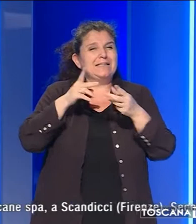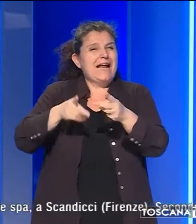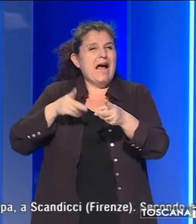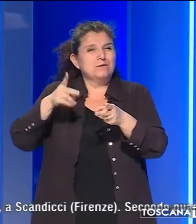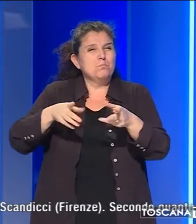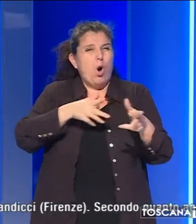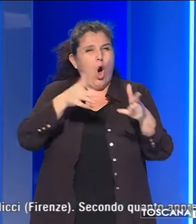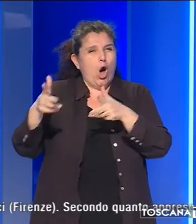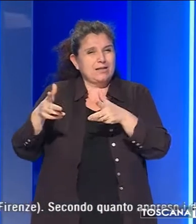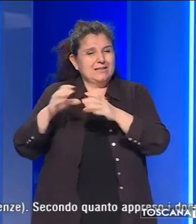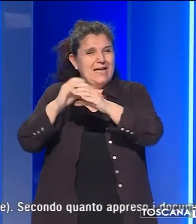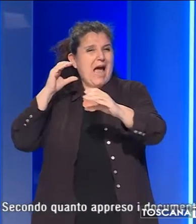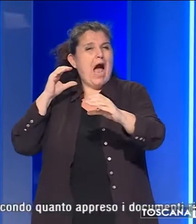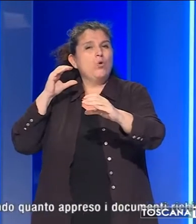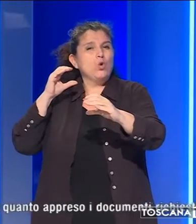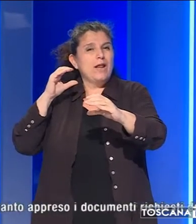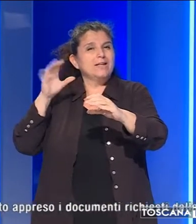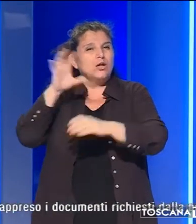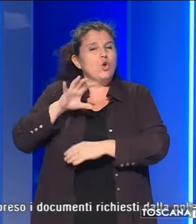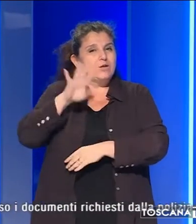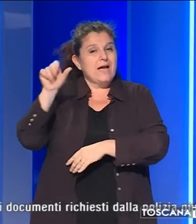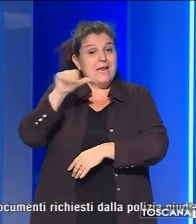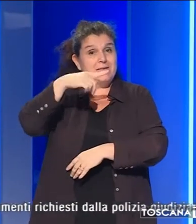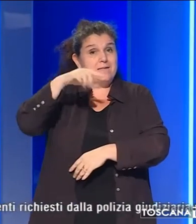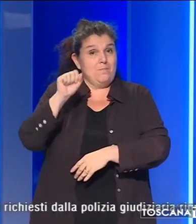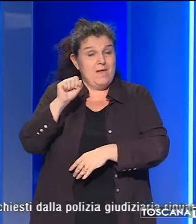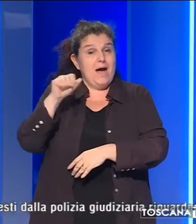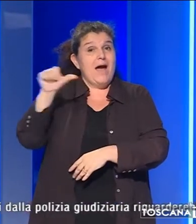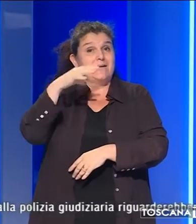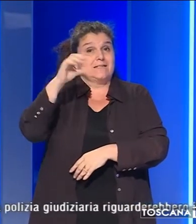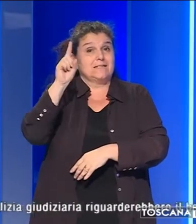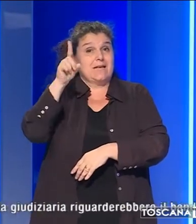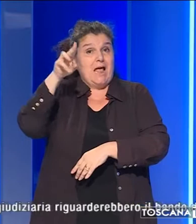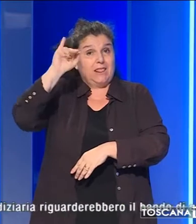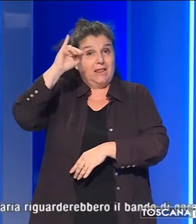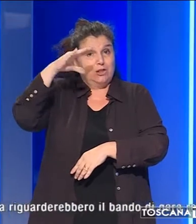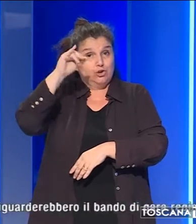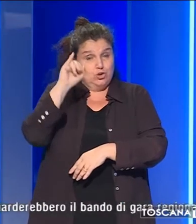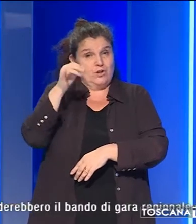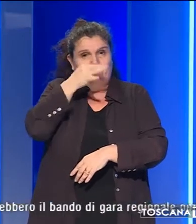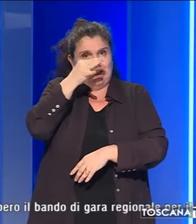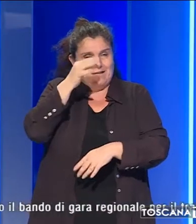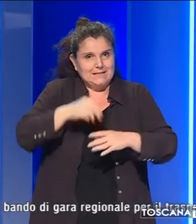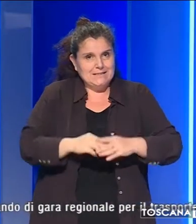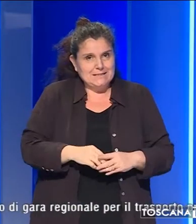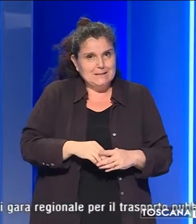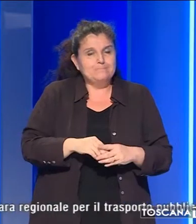Autolinee Toscane SPA a Scandicci in provincia di Firenze.